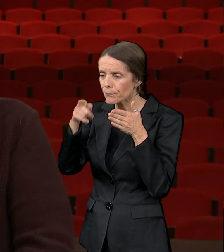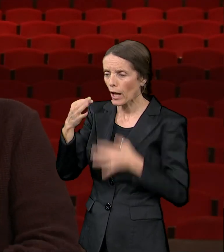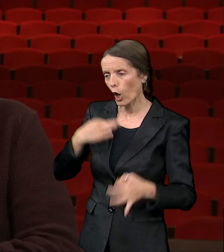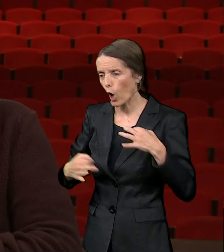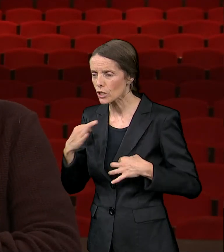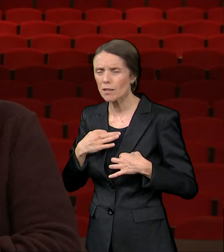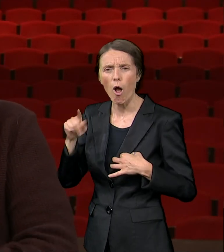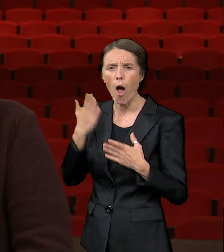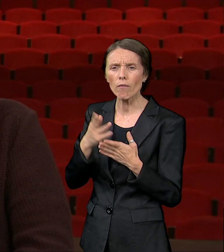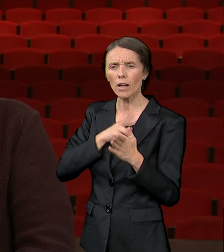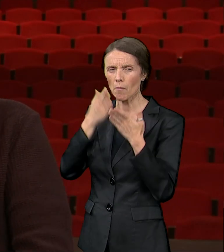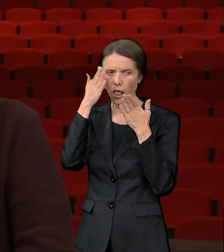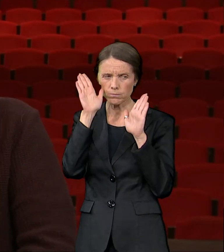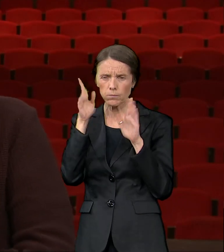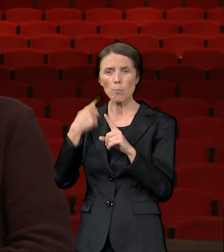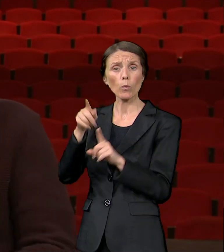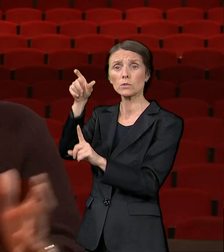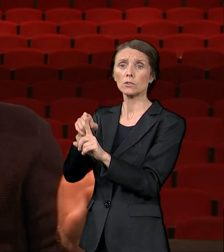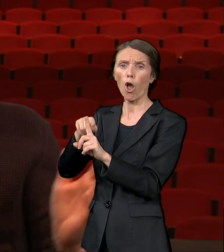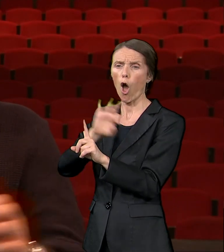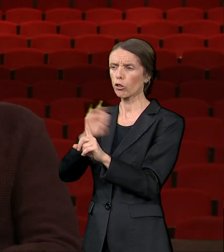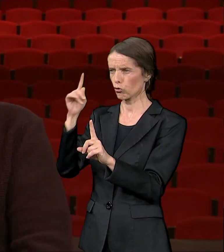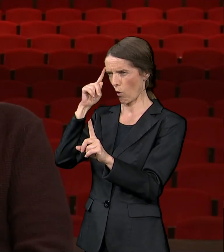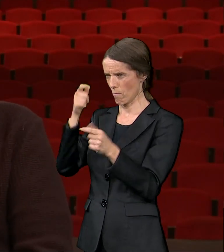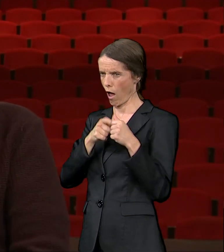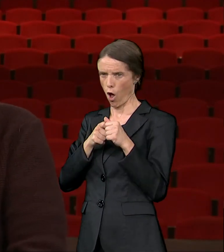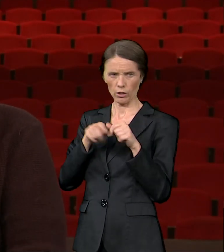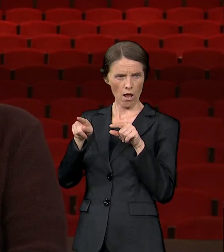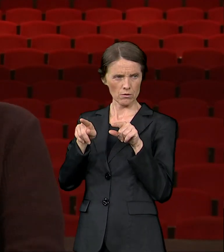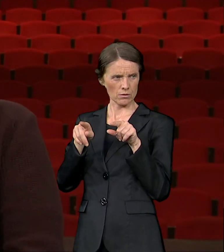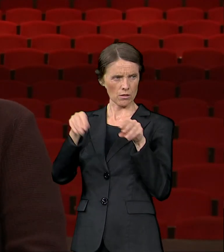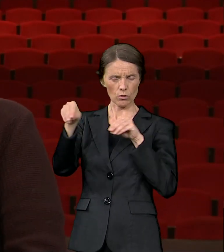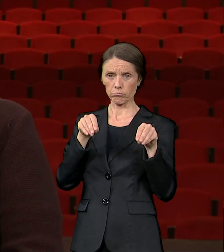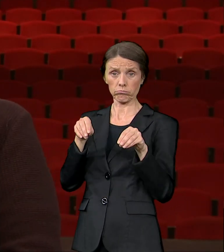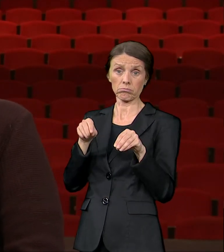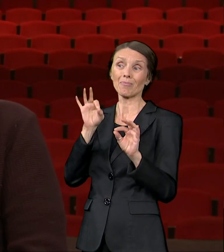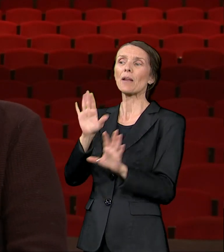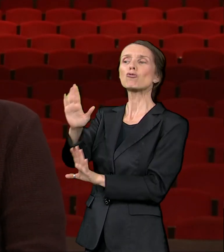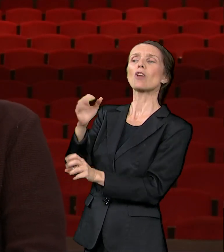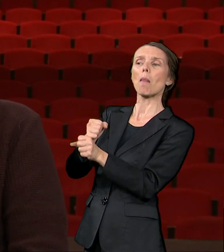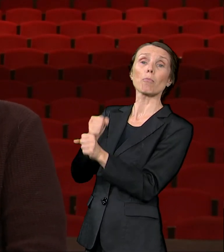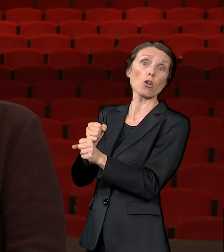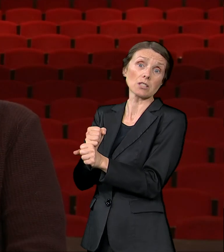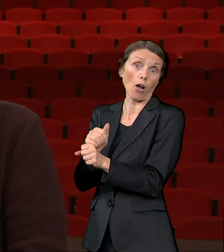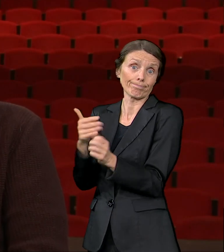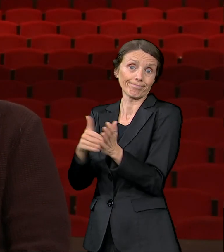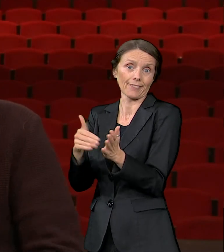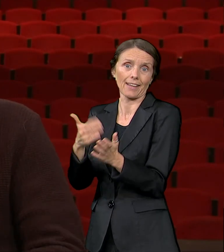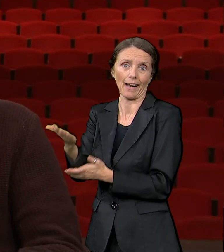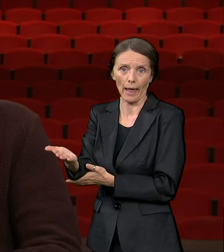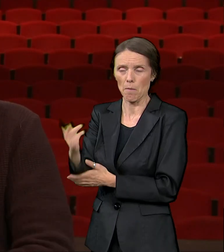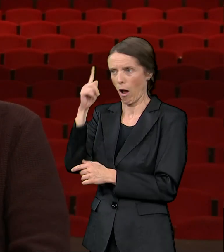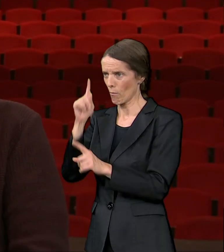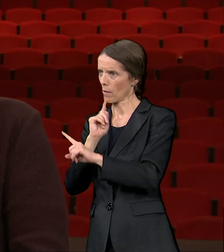organizaciju one sposobnosti. To je u stvari sastavni deo i njene profesije. Ali mislim da je